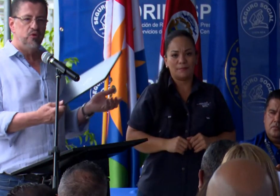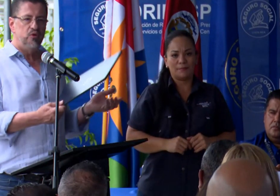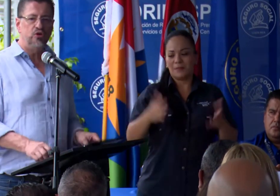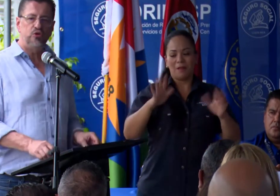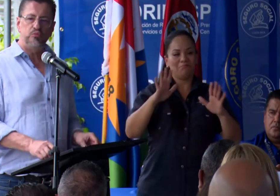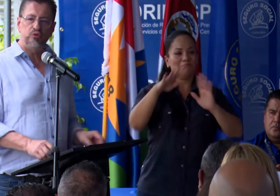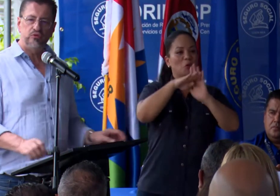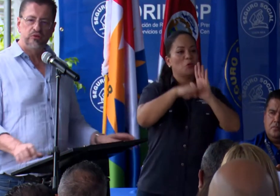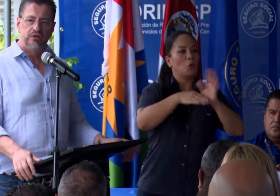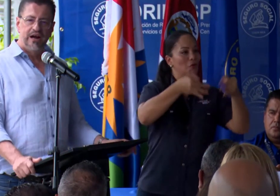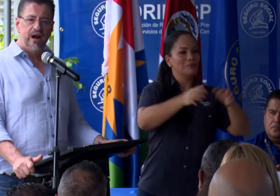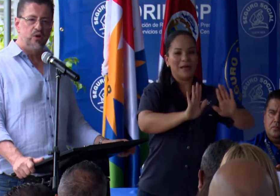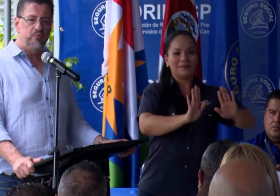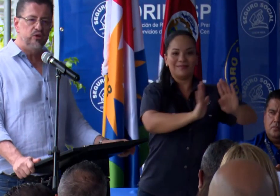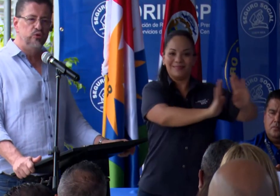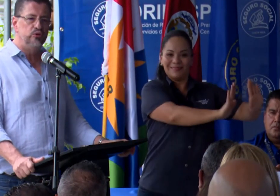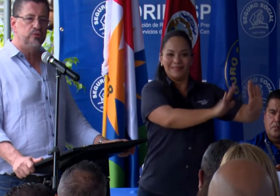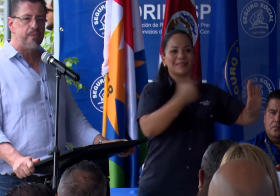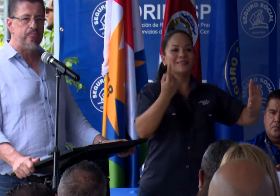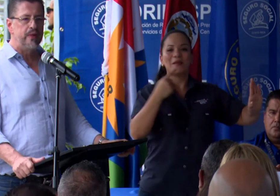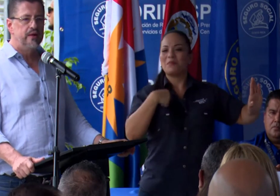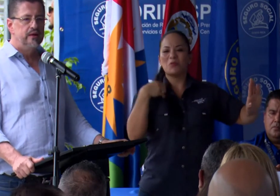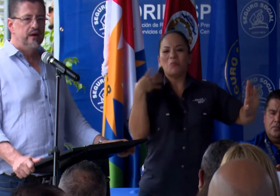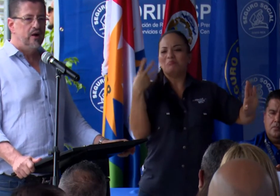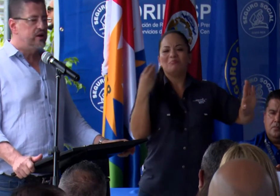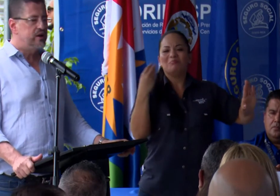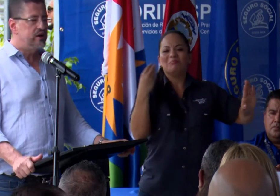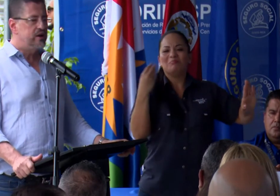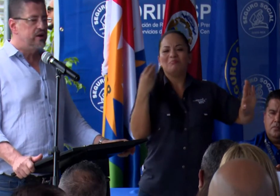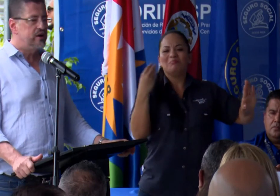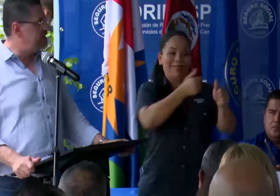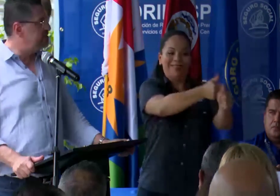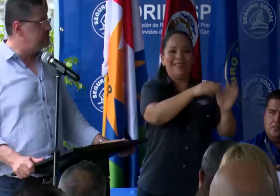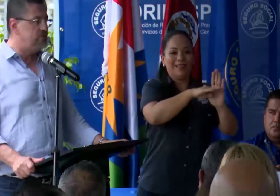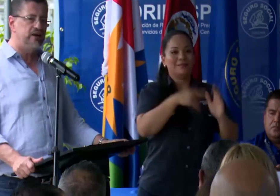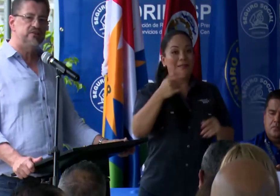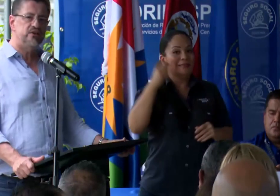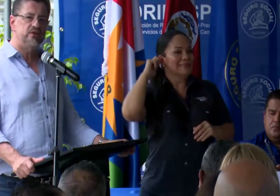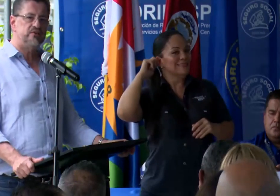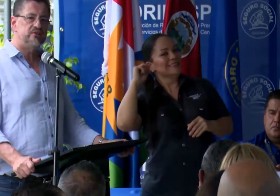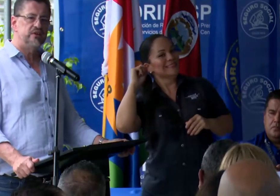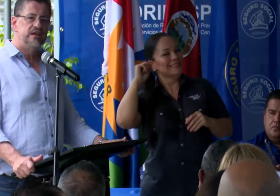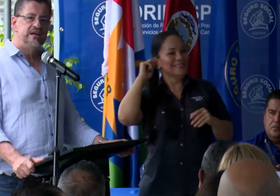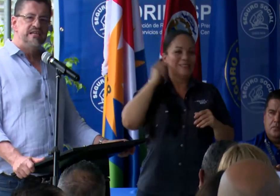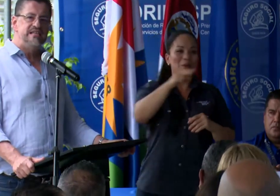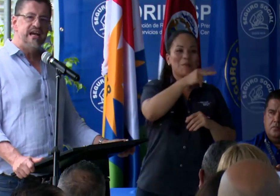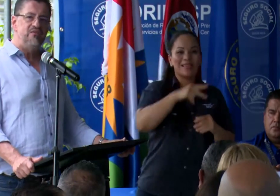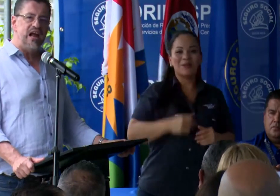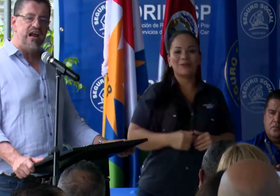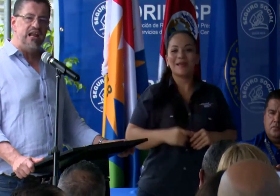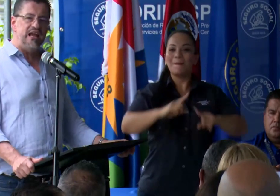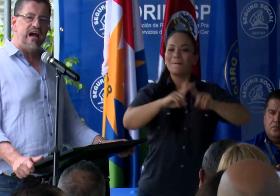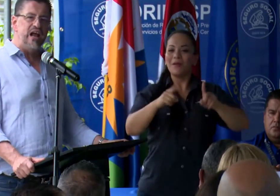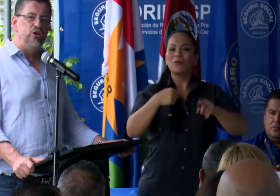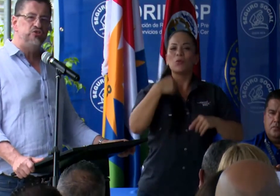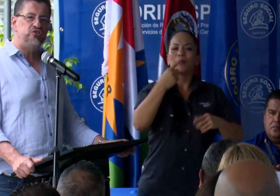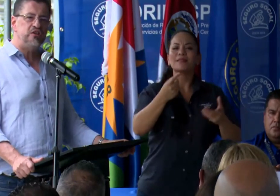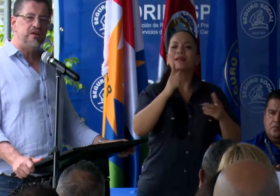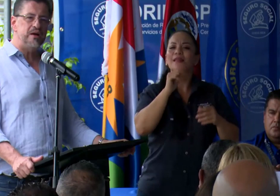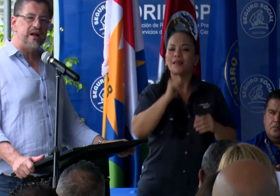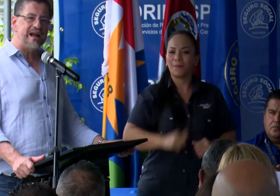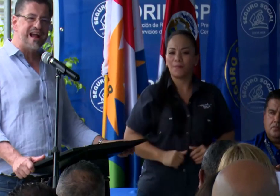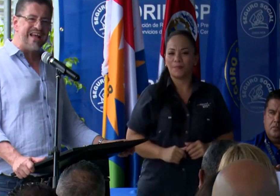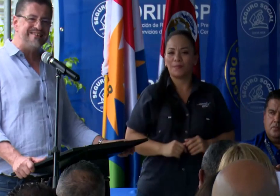protocolo como hago a menudo, aunque me jalan las orejas mis colegas a veces, sin hablarle a los